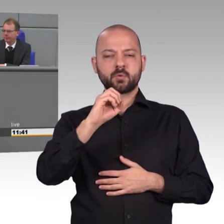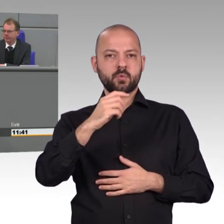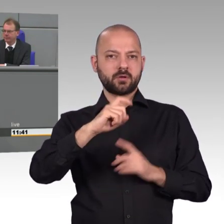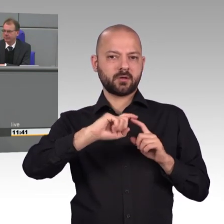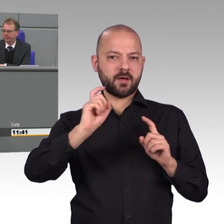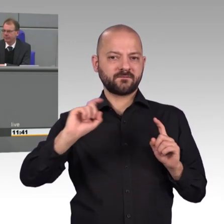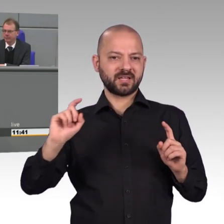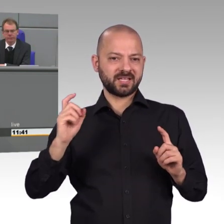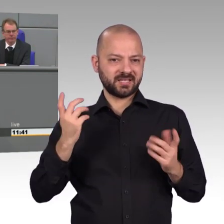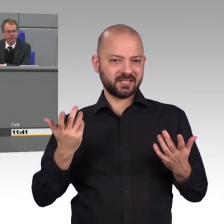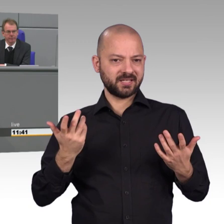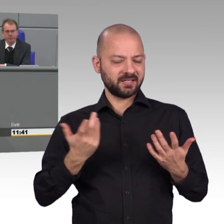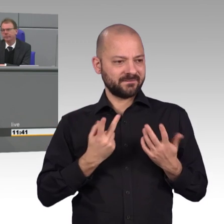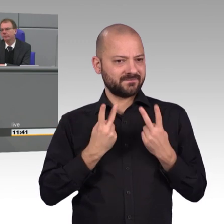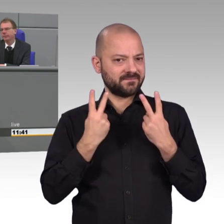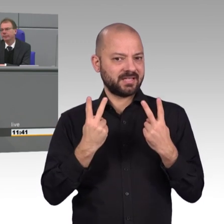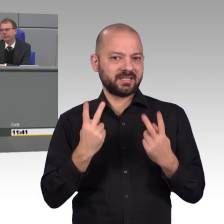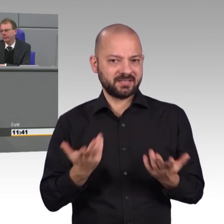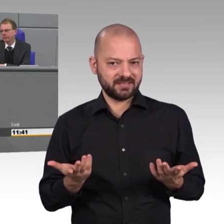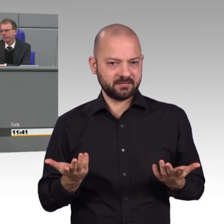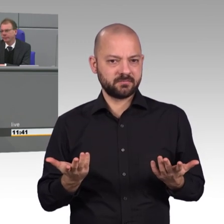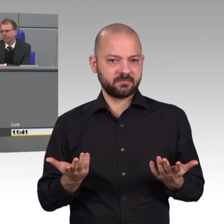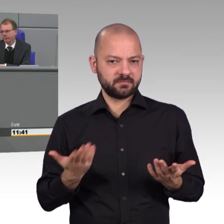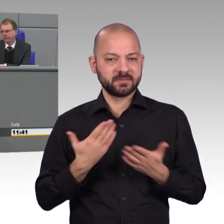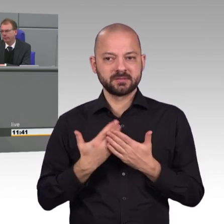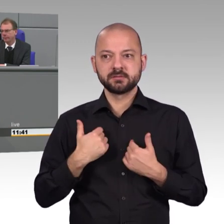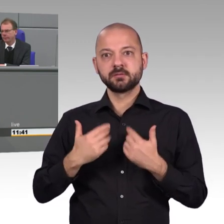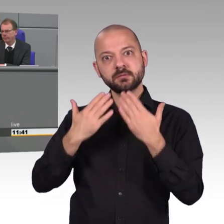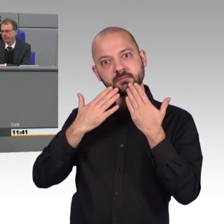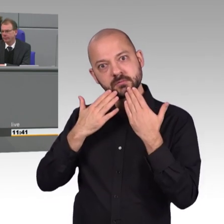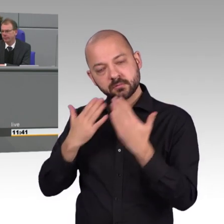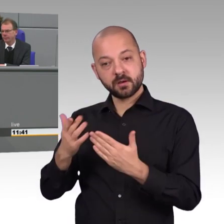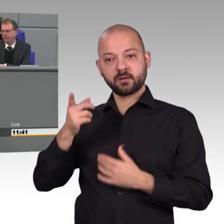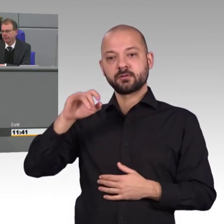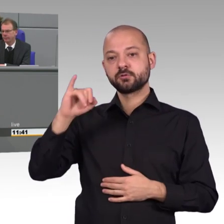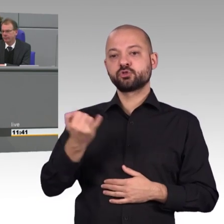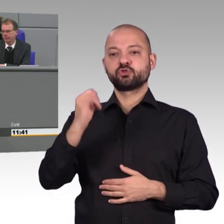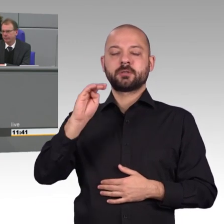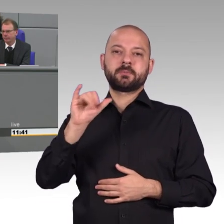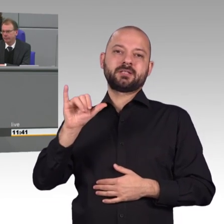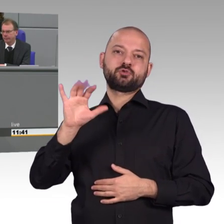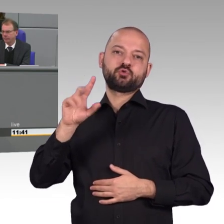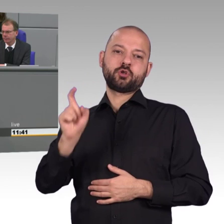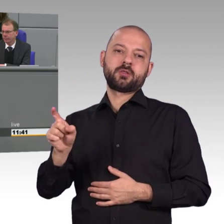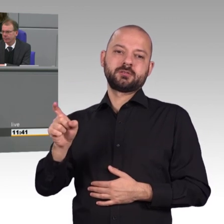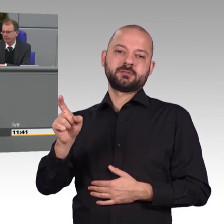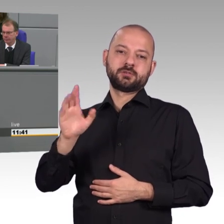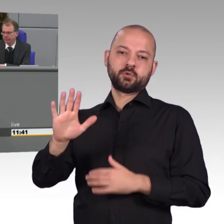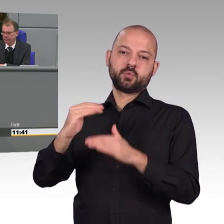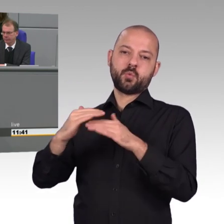eigentlich alle großen IT-Infrastrukturprojekte der letzten Jahre mit Milliardenkosten gefloppt sind. Machen Sie